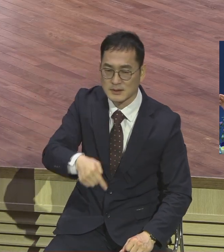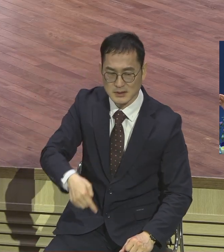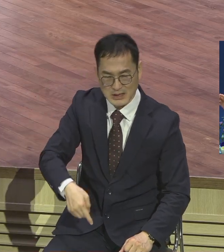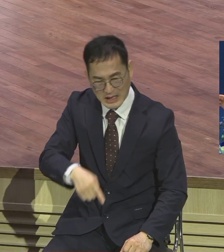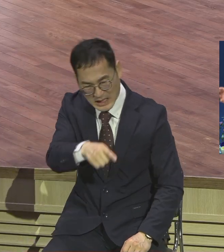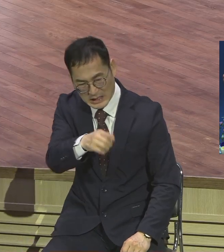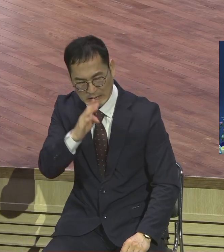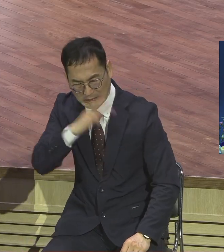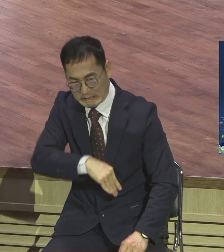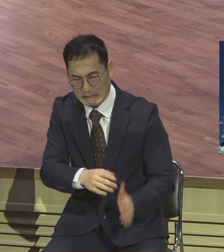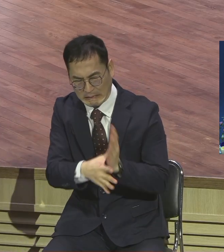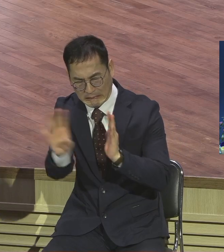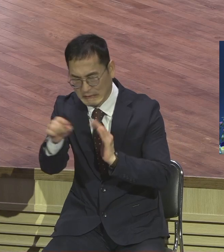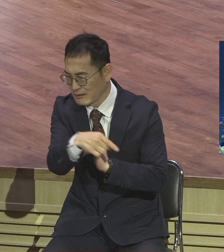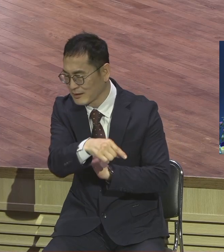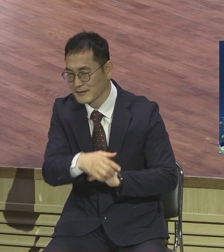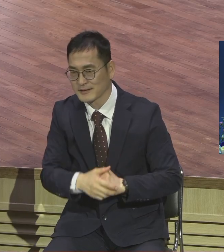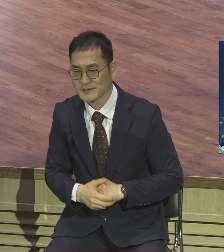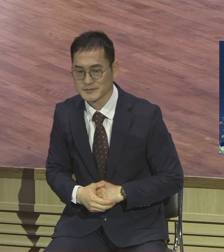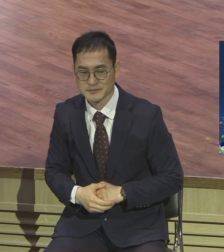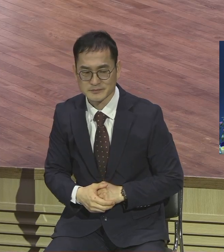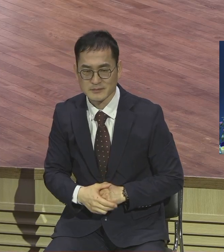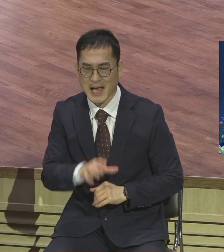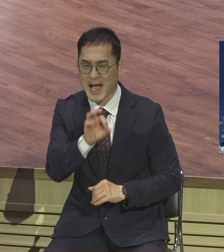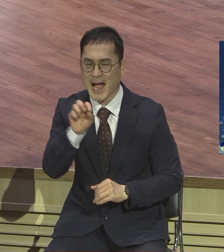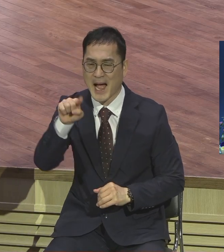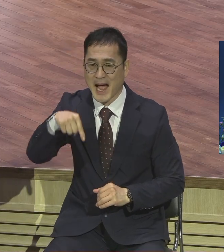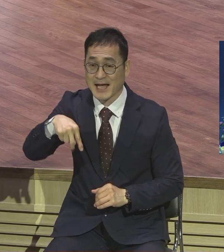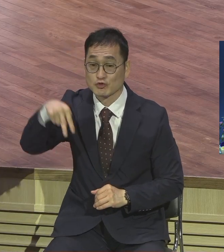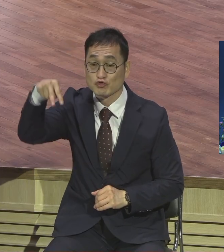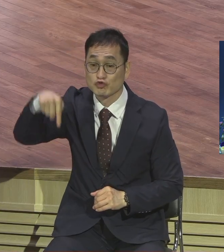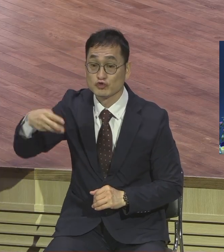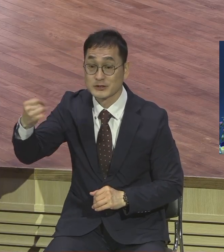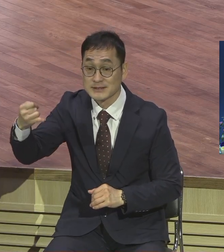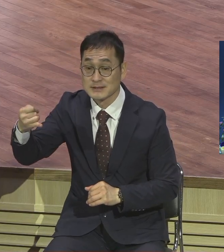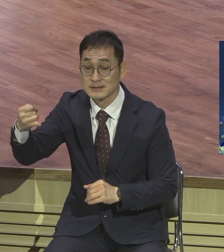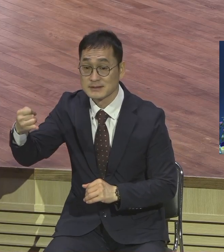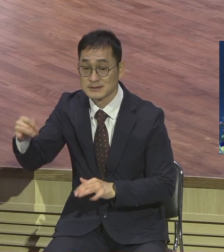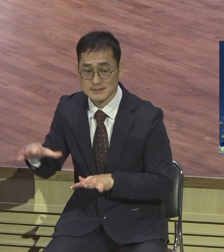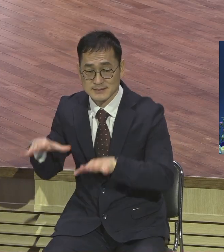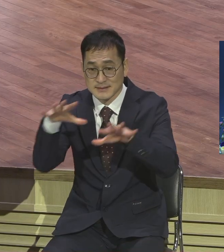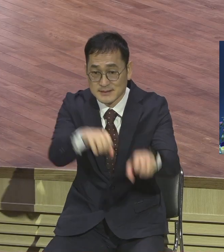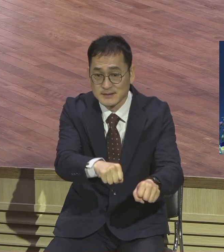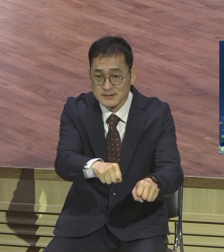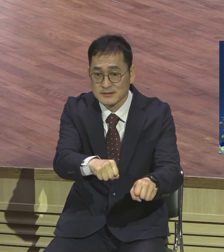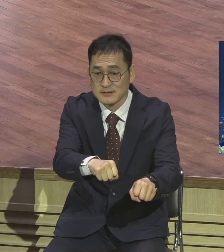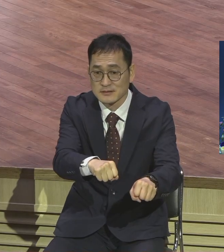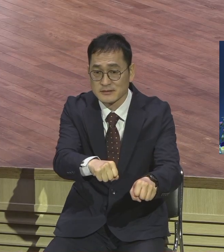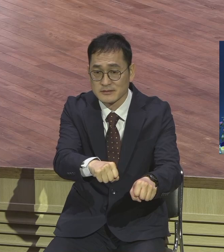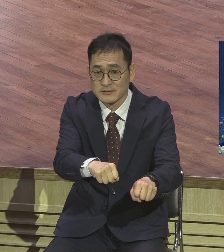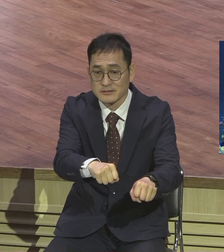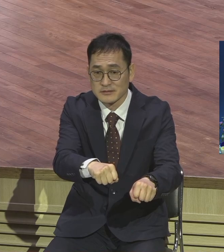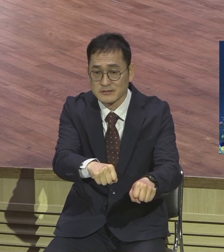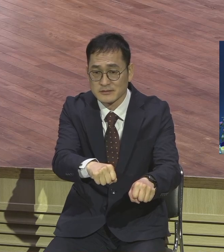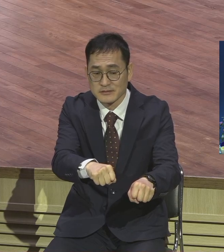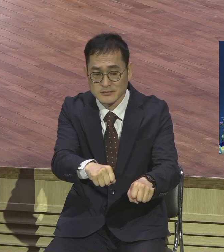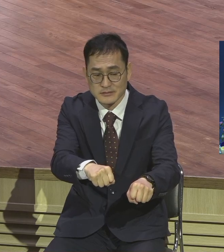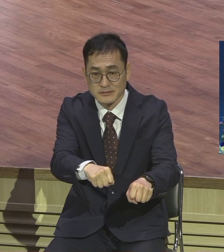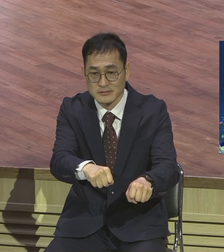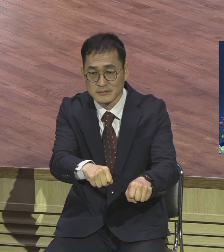왜냐하면 아수르가 쳐들어와서 남자 여자 막 그냥 다 그렇게 살아버리기 때문에 오리지널 유대인들이